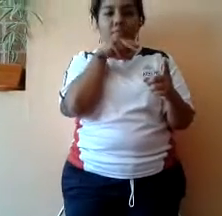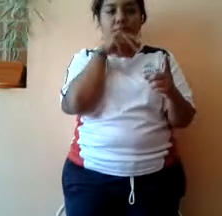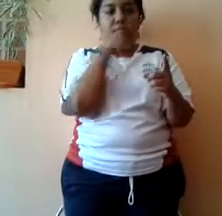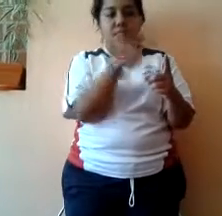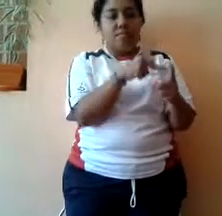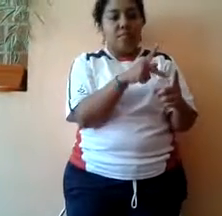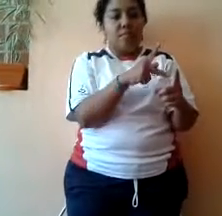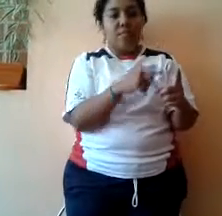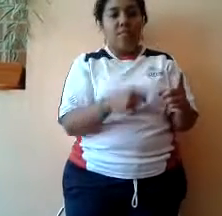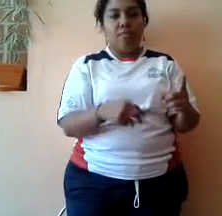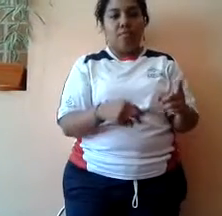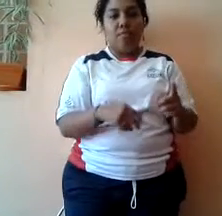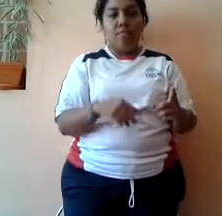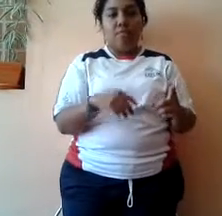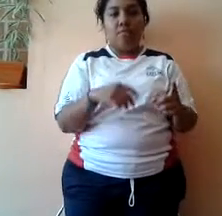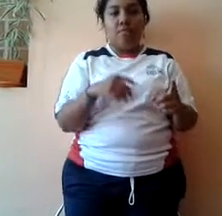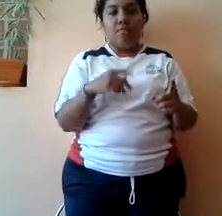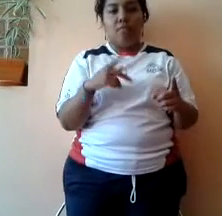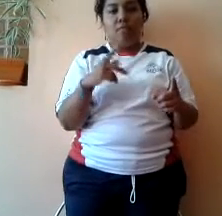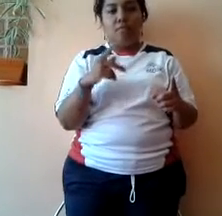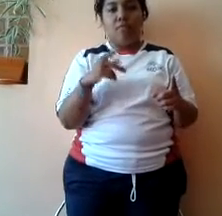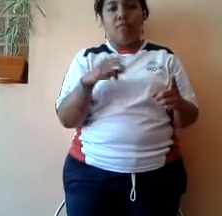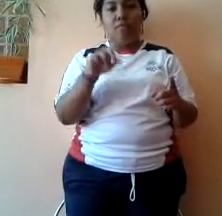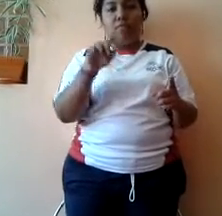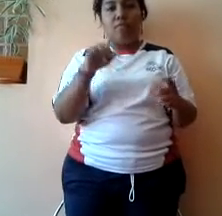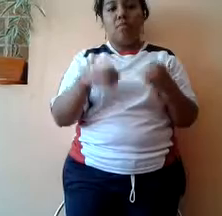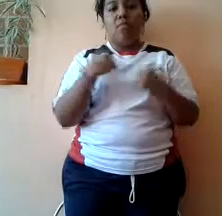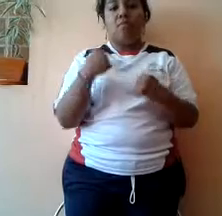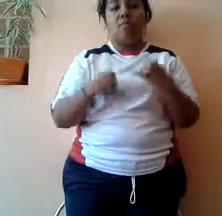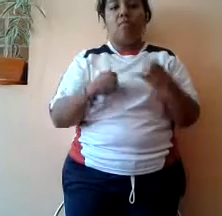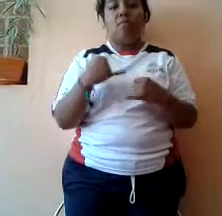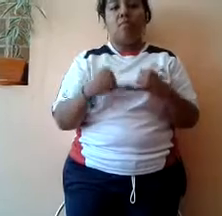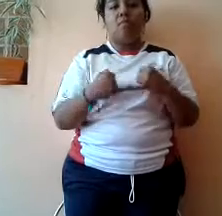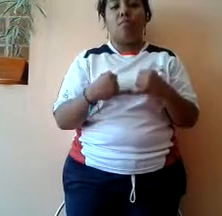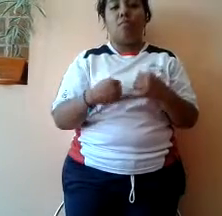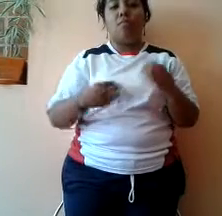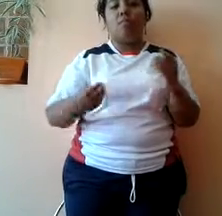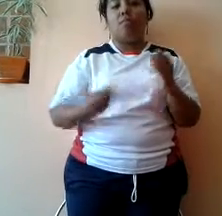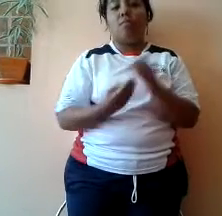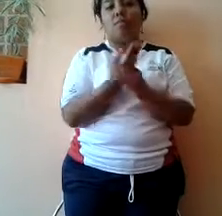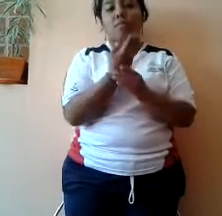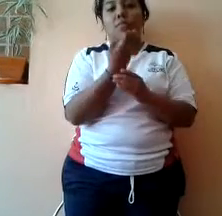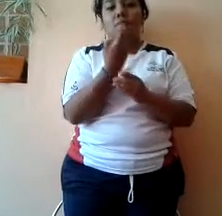era tener juegos nuevos para su más preciada posición.